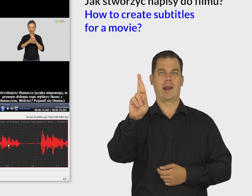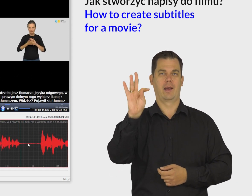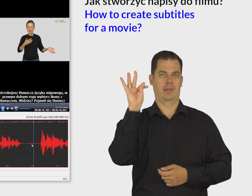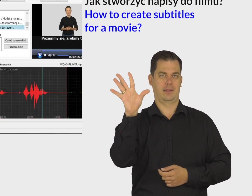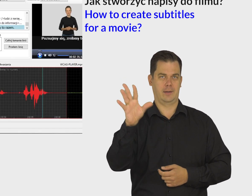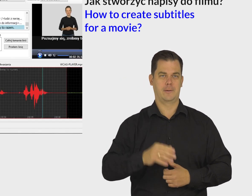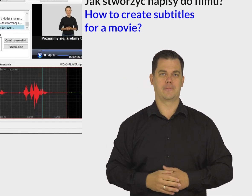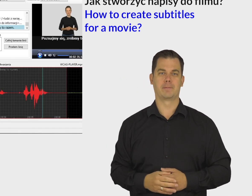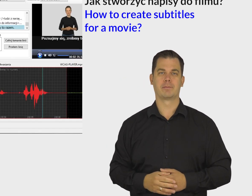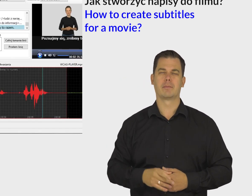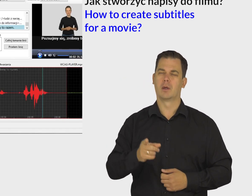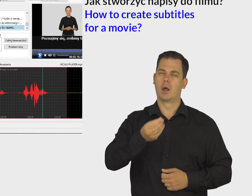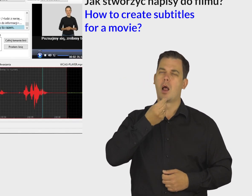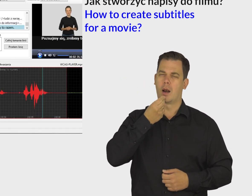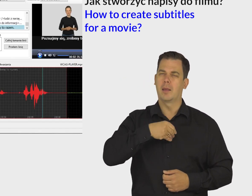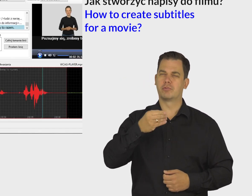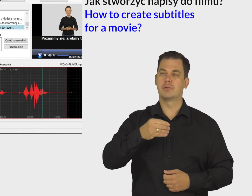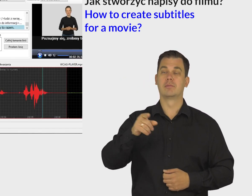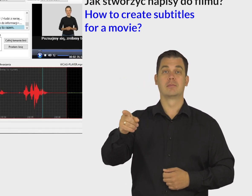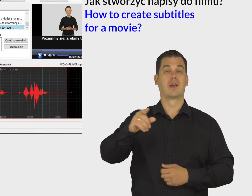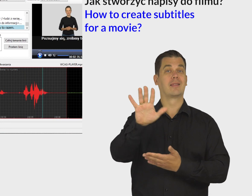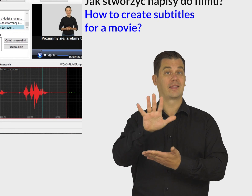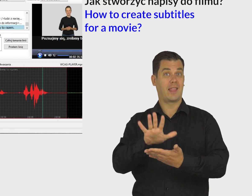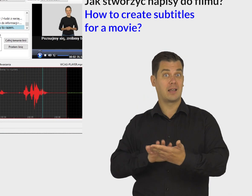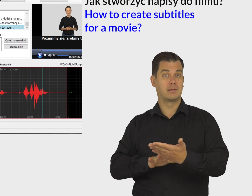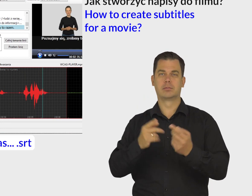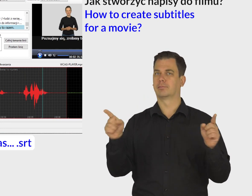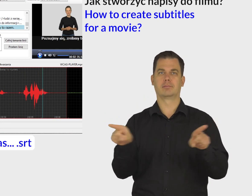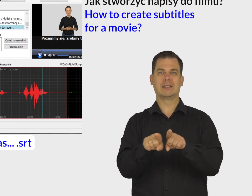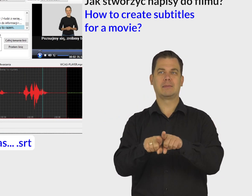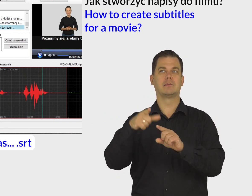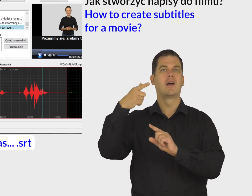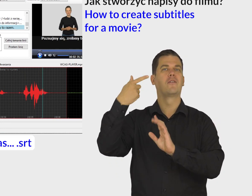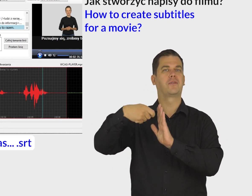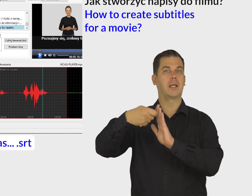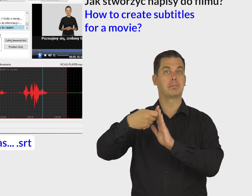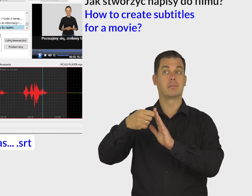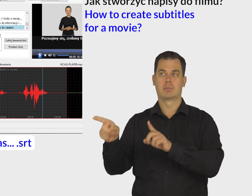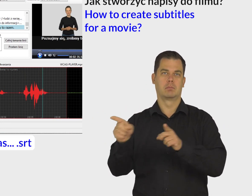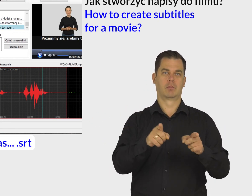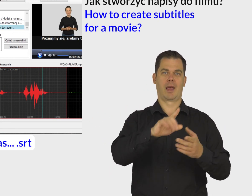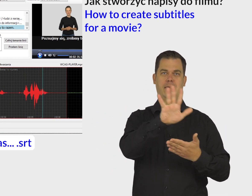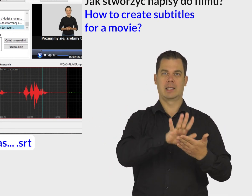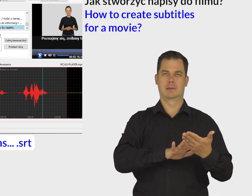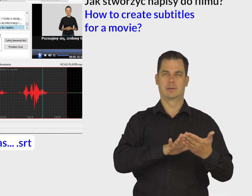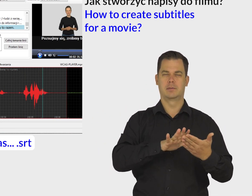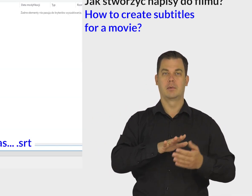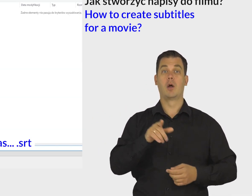zapisz plik jako srt. Najlepiej, gdy nazwa pliku tekstowego jest taka